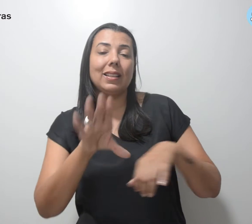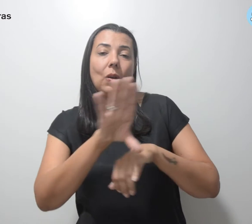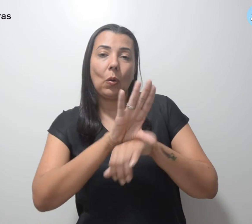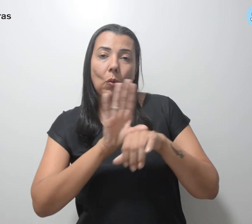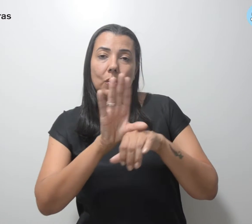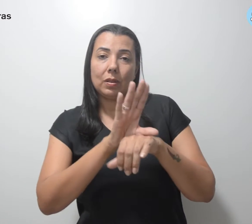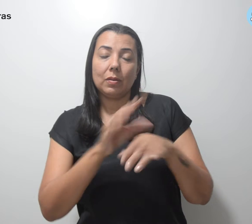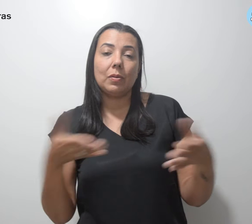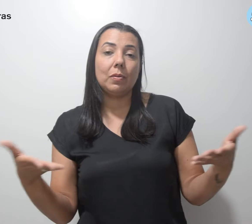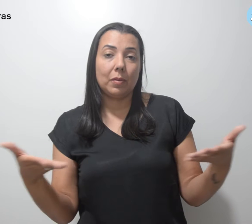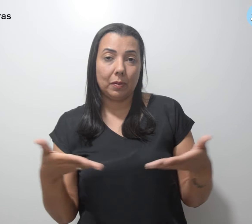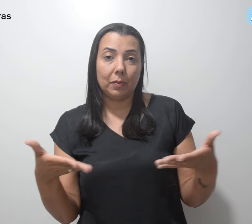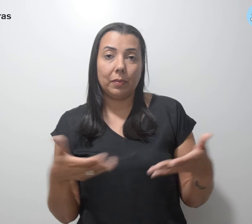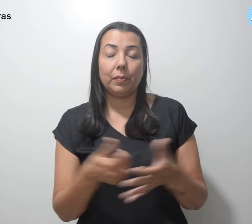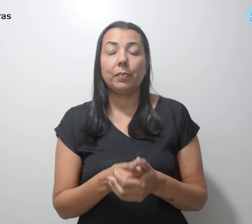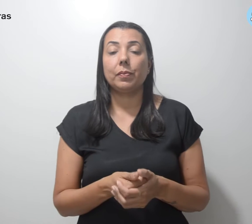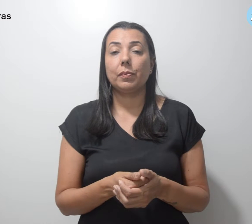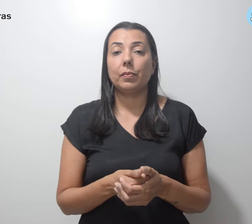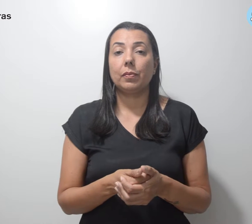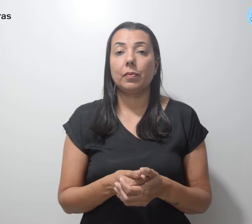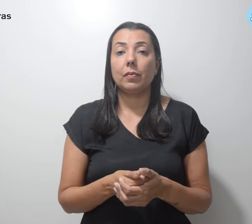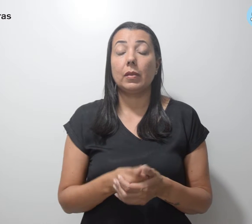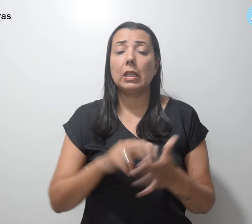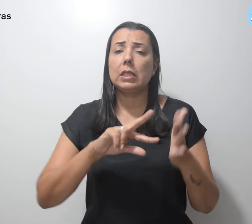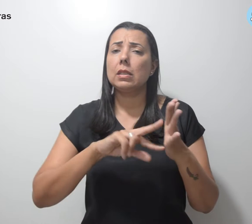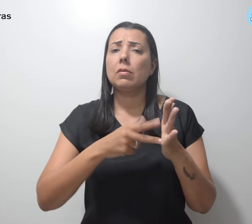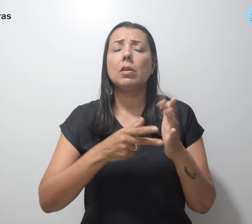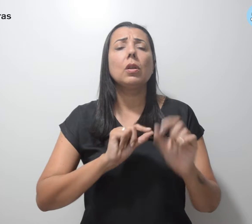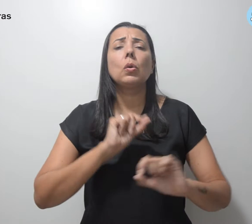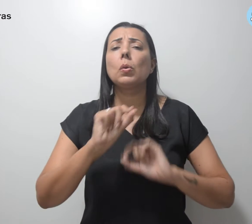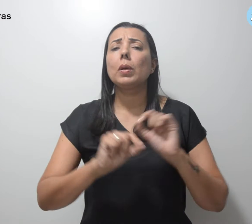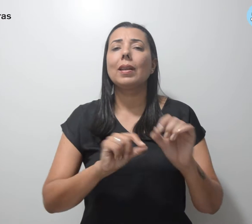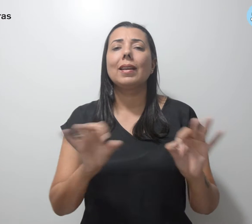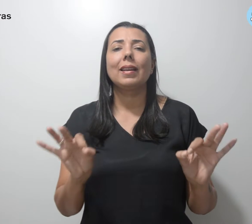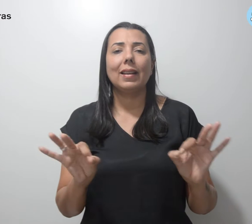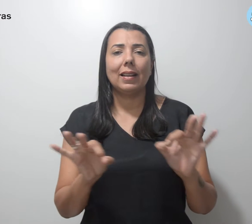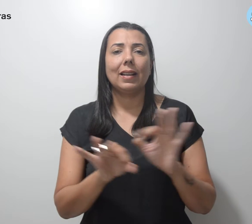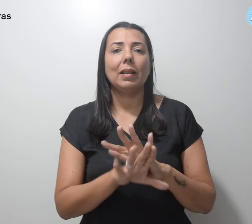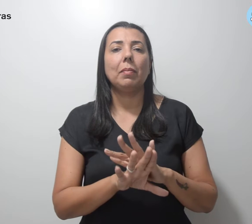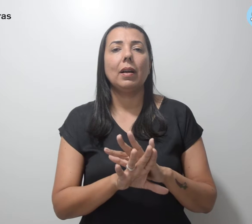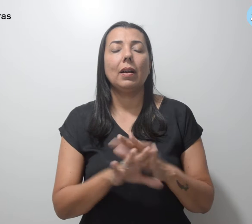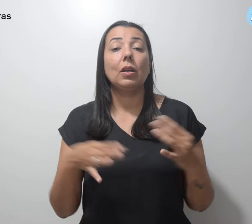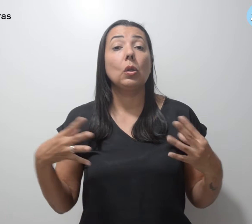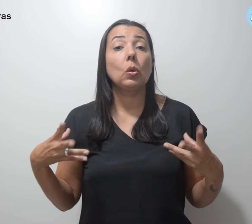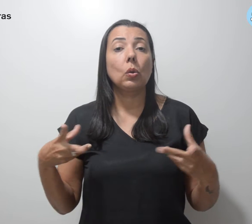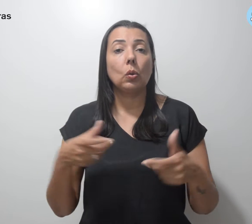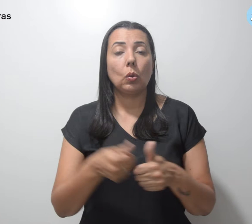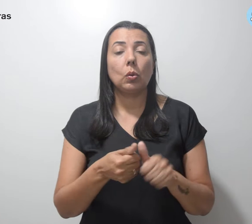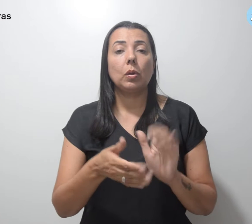atual. E isso significa derrotar, por completo, a PEC 32.